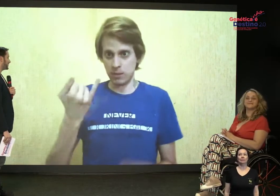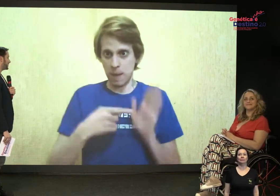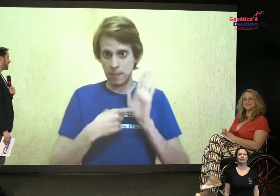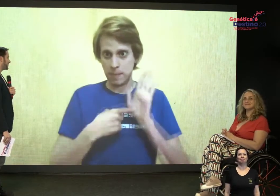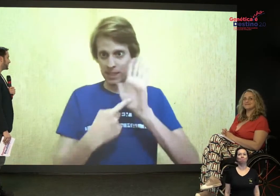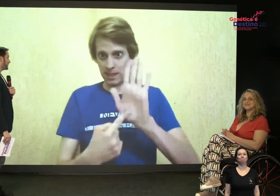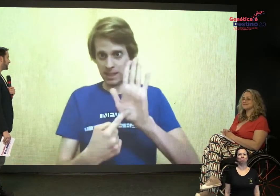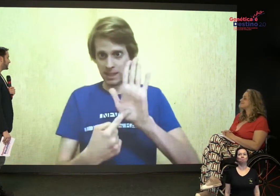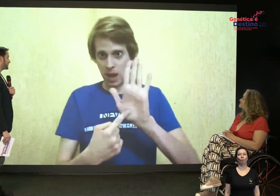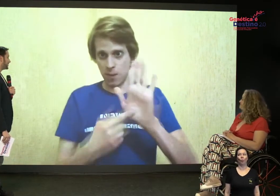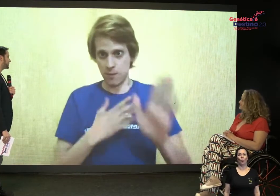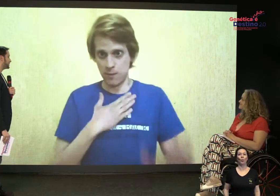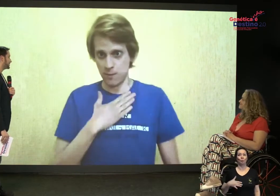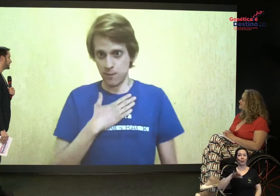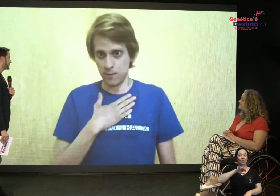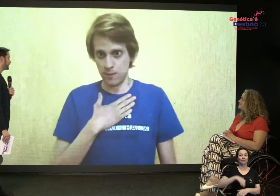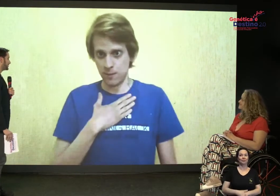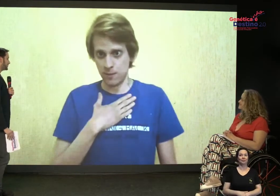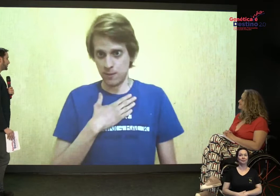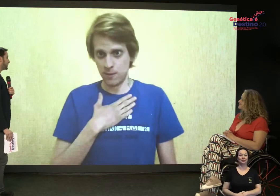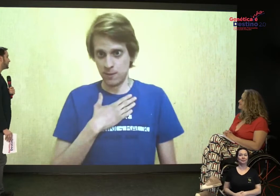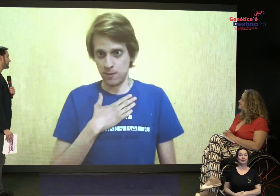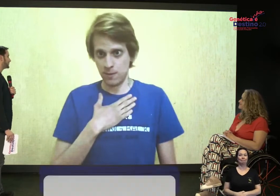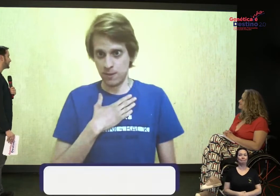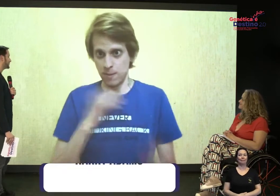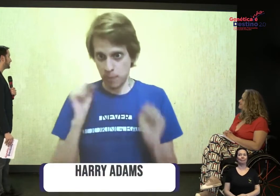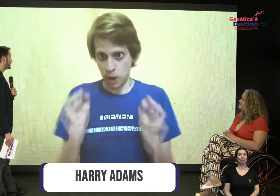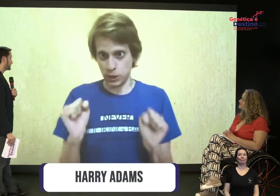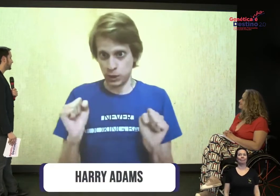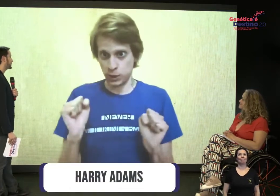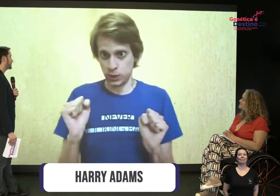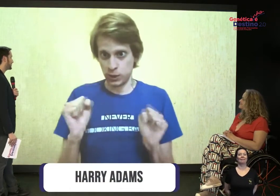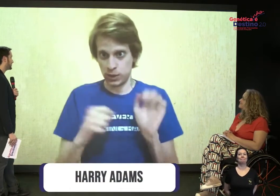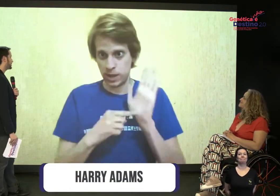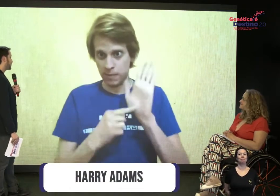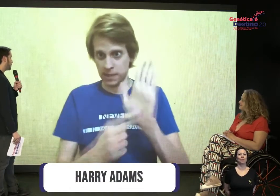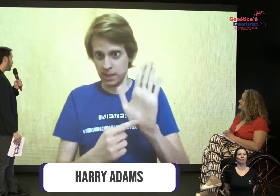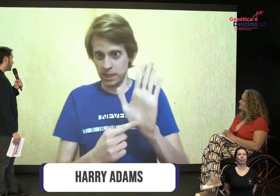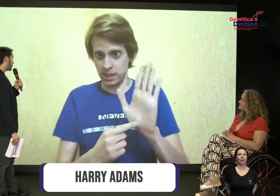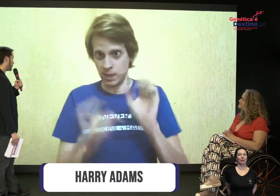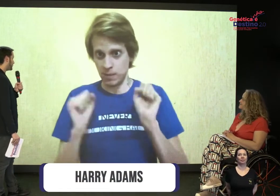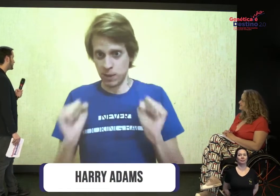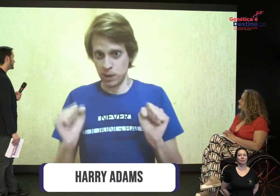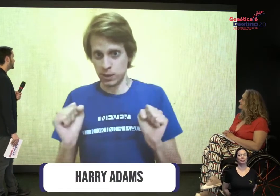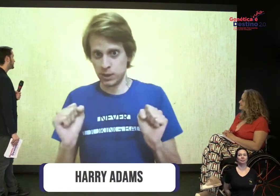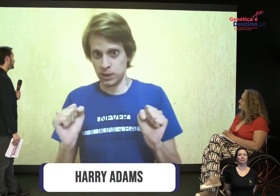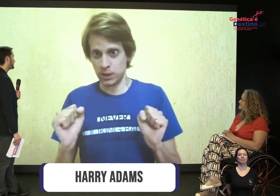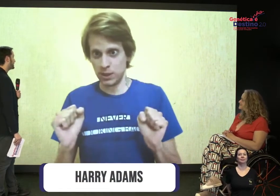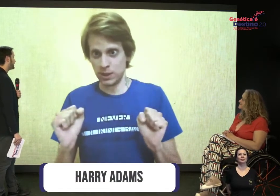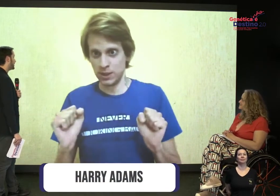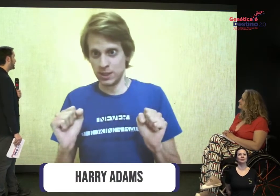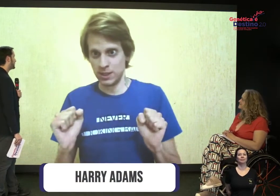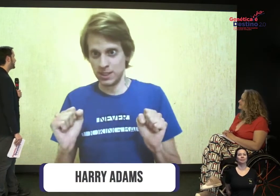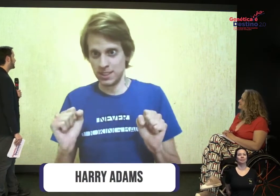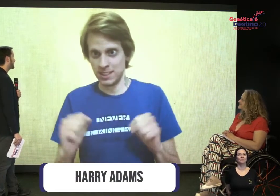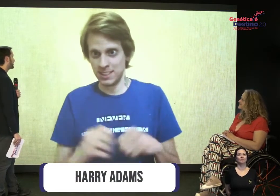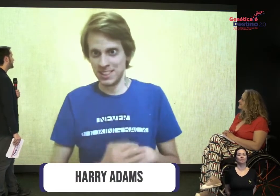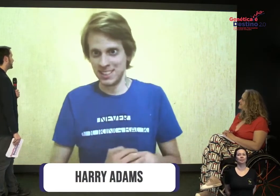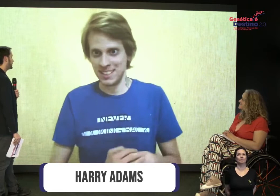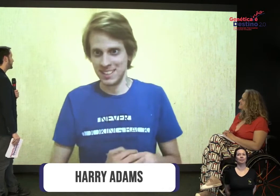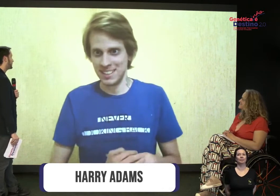Eu vou aproveitar a oportunidade para me apresentar. Posso? Por favor. Então, eu vou me apresentar.